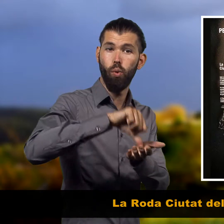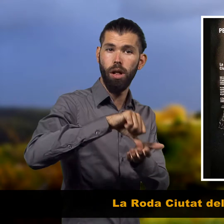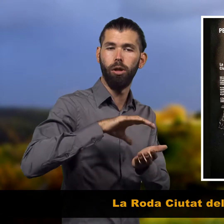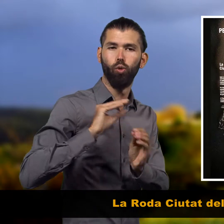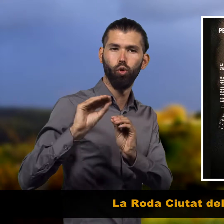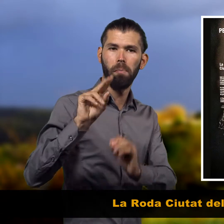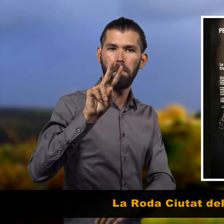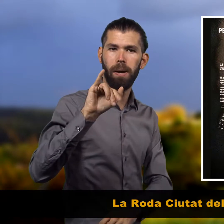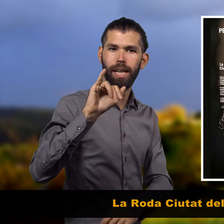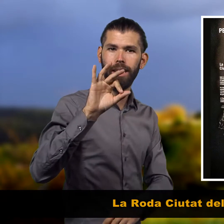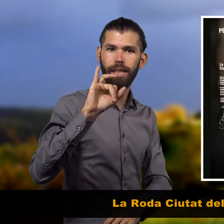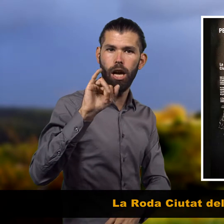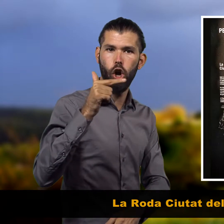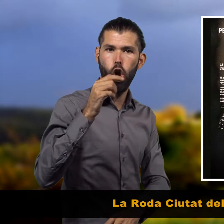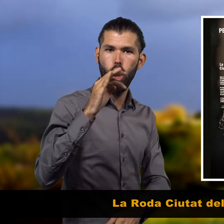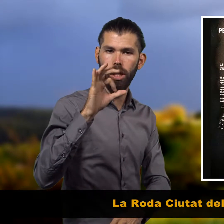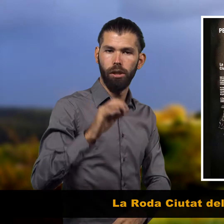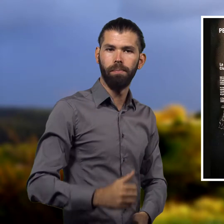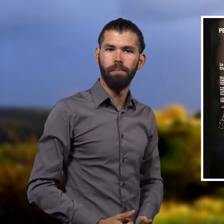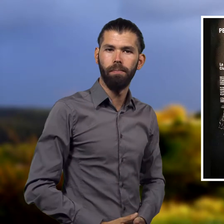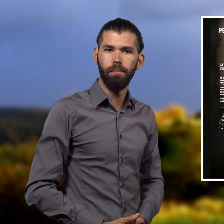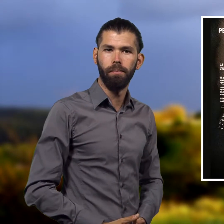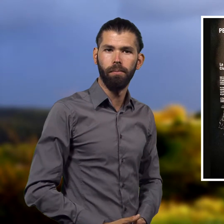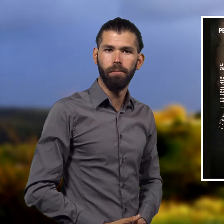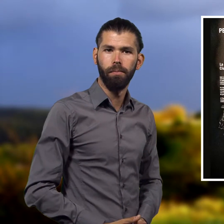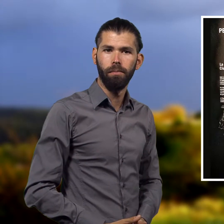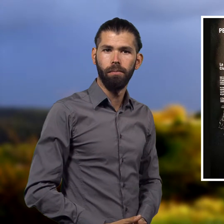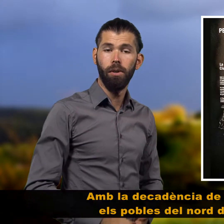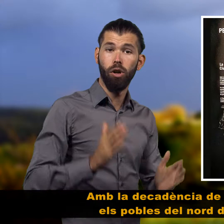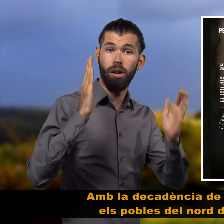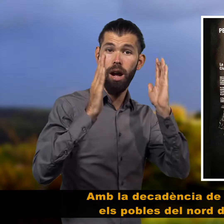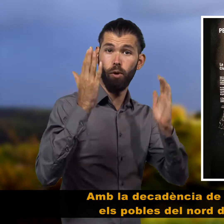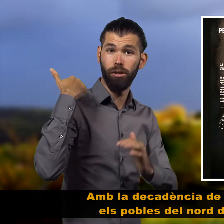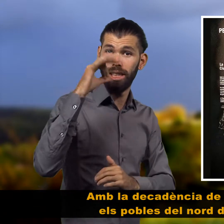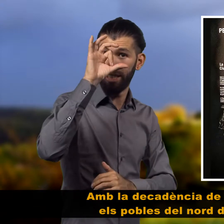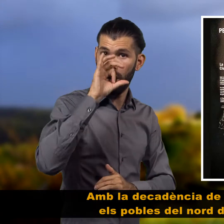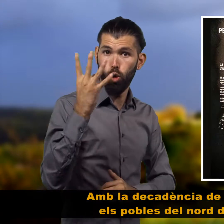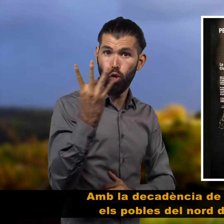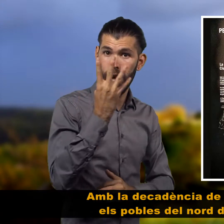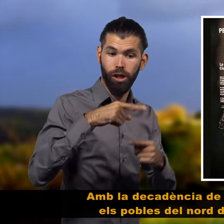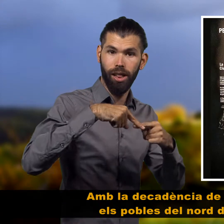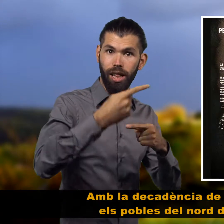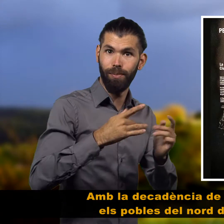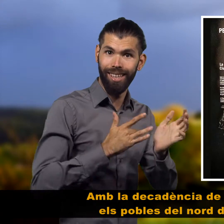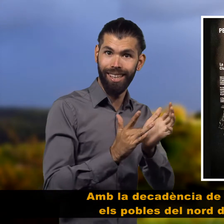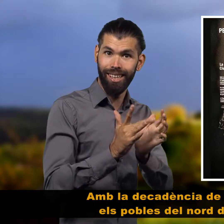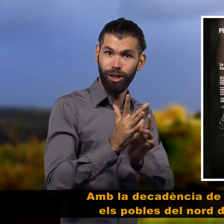La roda ciutat dels Visigots Amb la